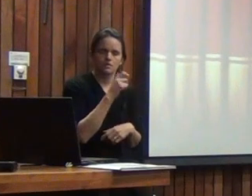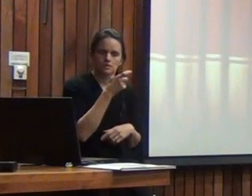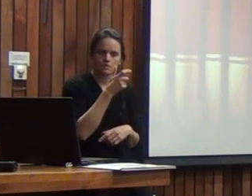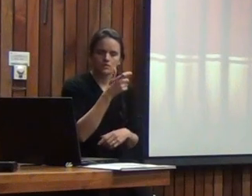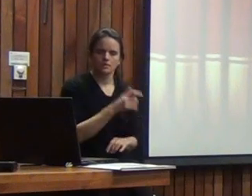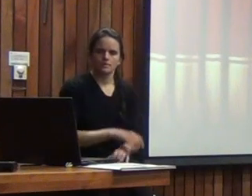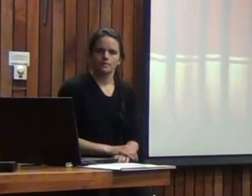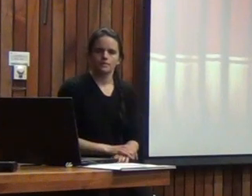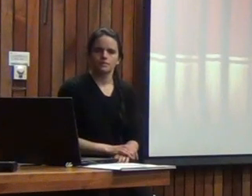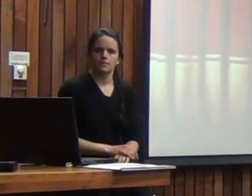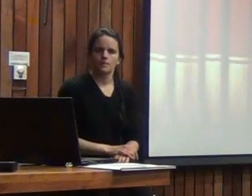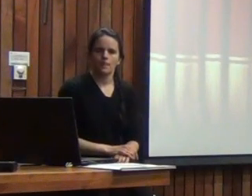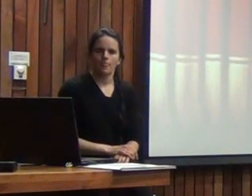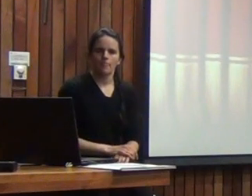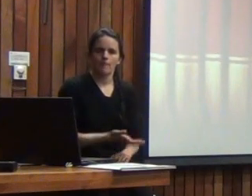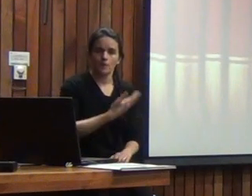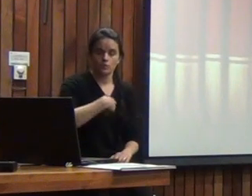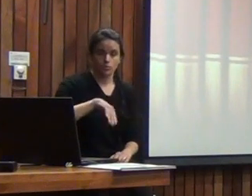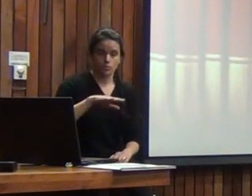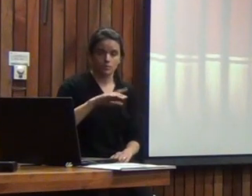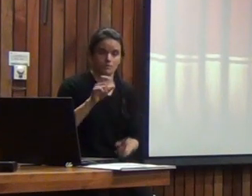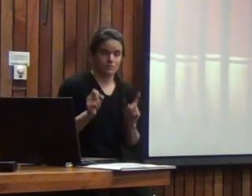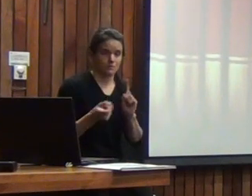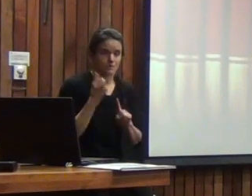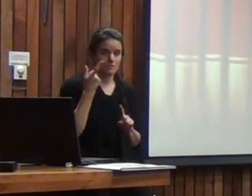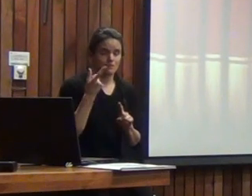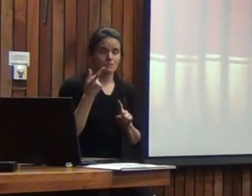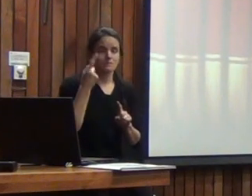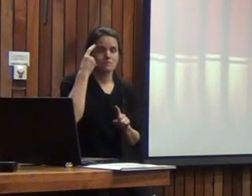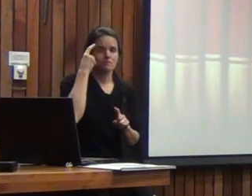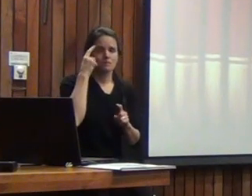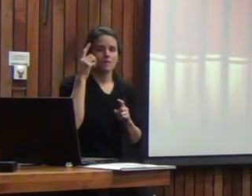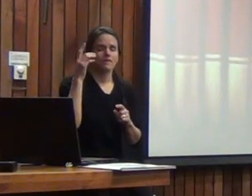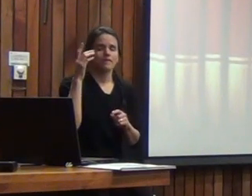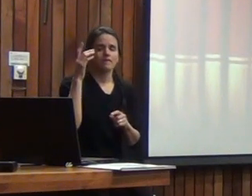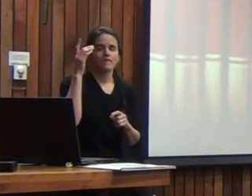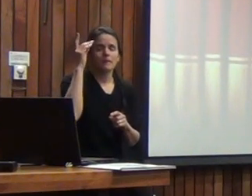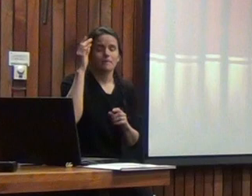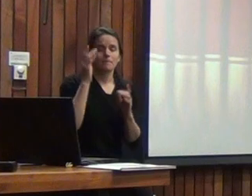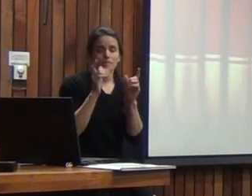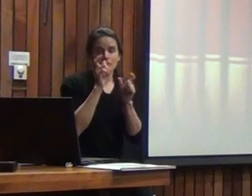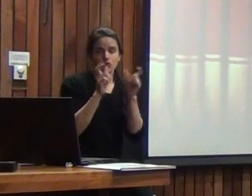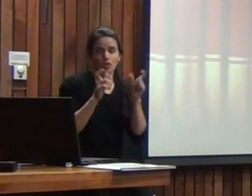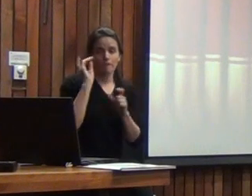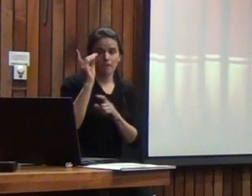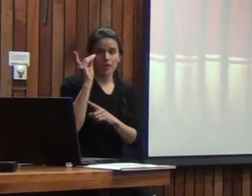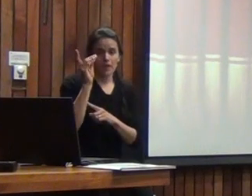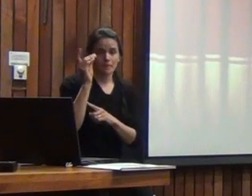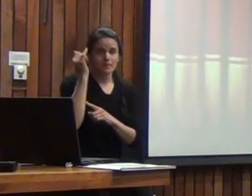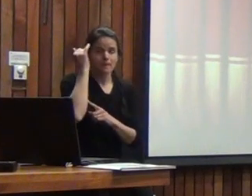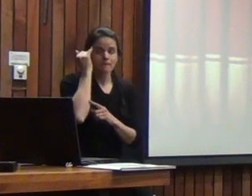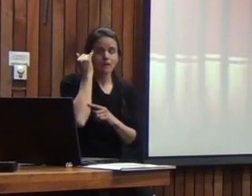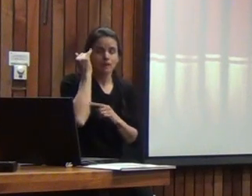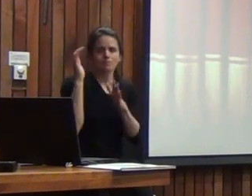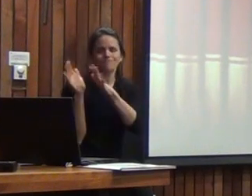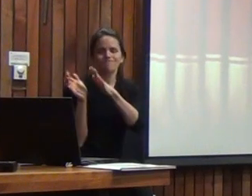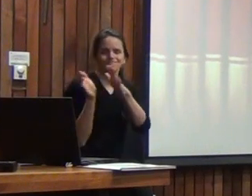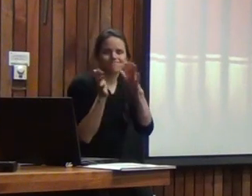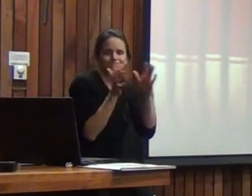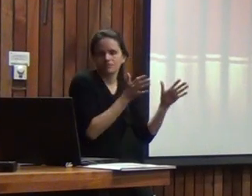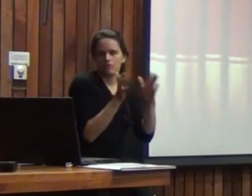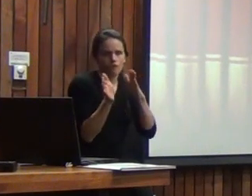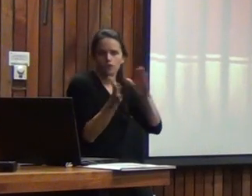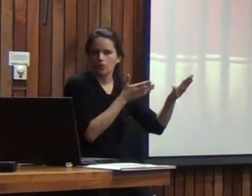nosotros originalmente teníamos excluida la población con discapacidad intelectual porque en las concepciones más clásicas de